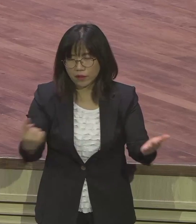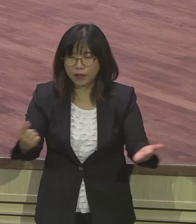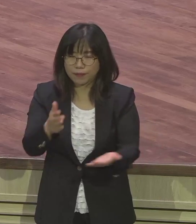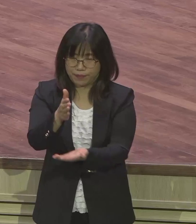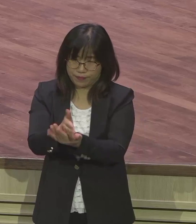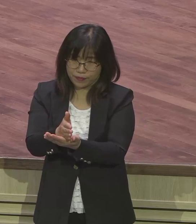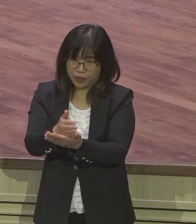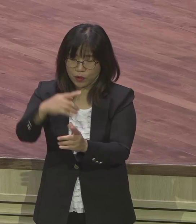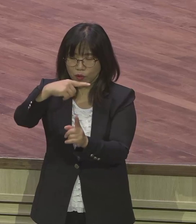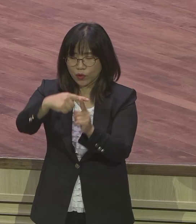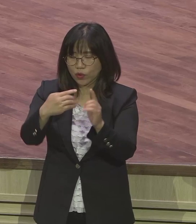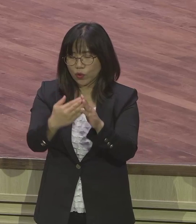떠나면 안 돼요